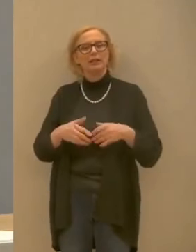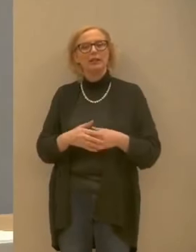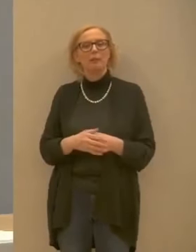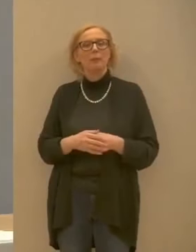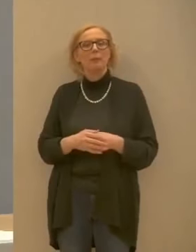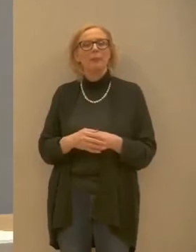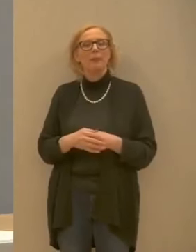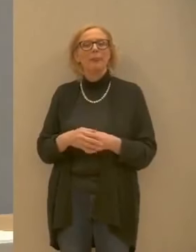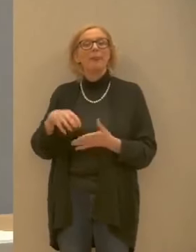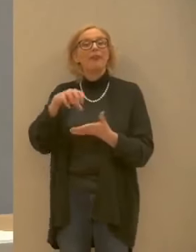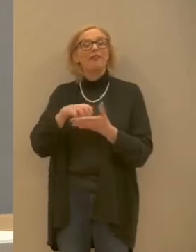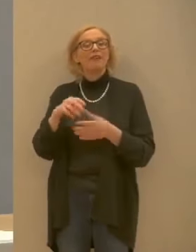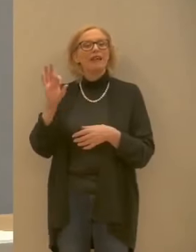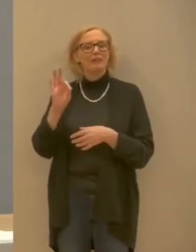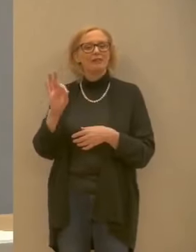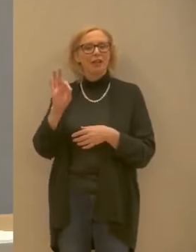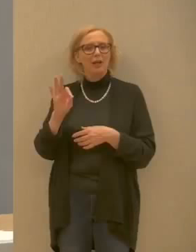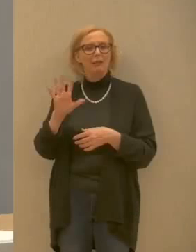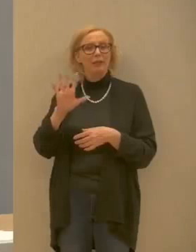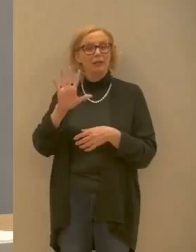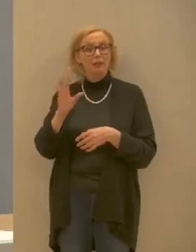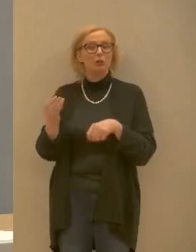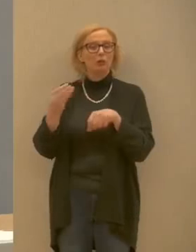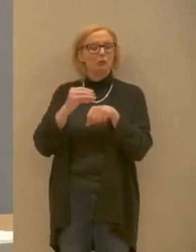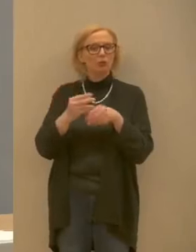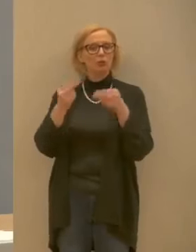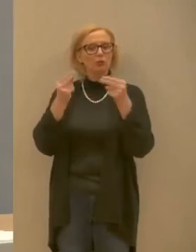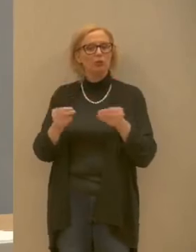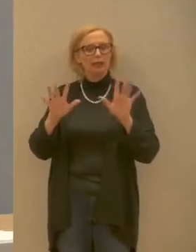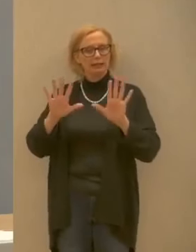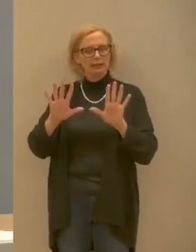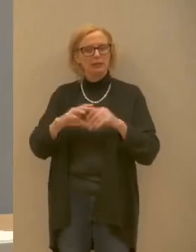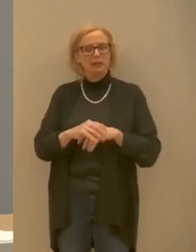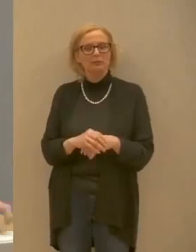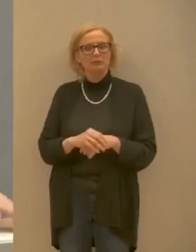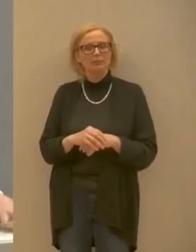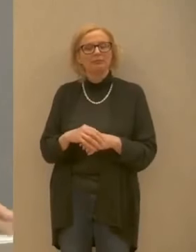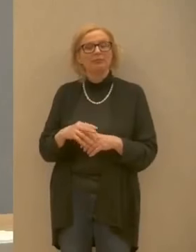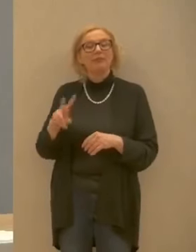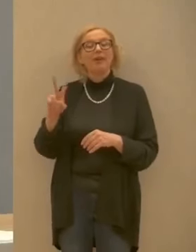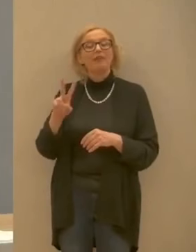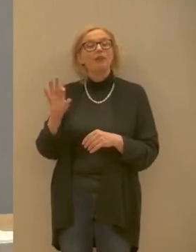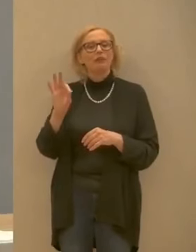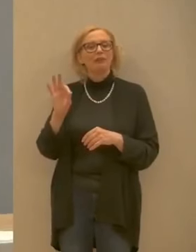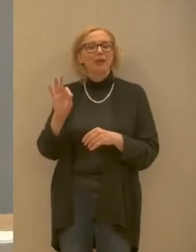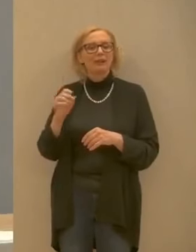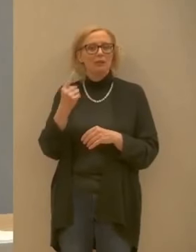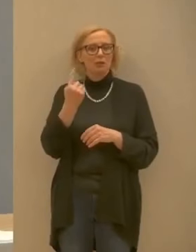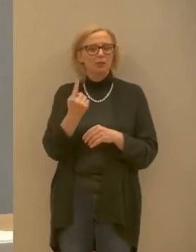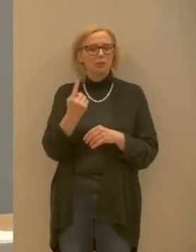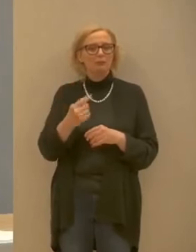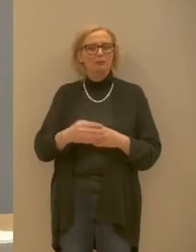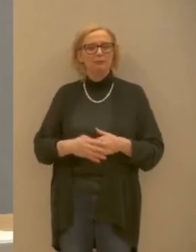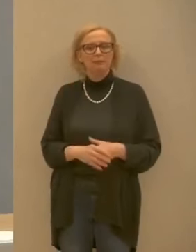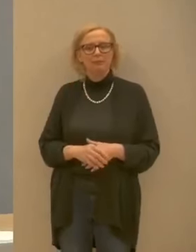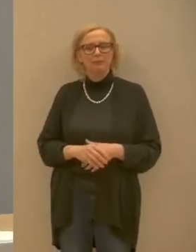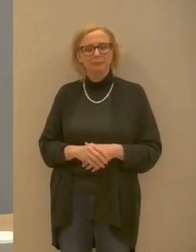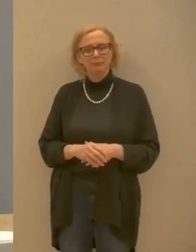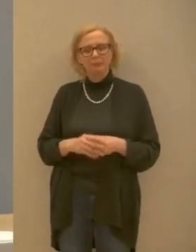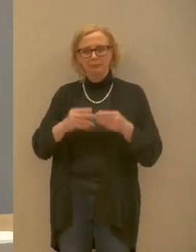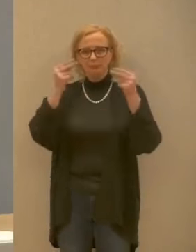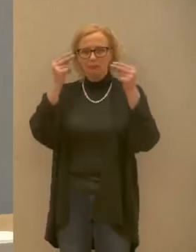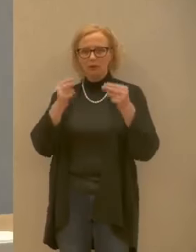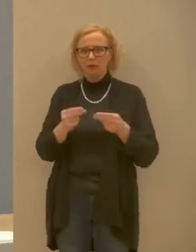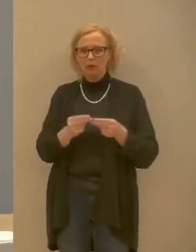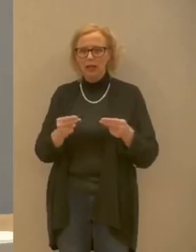Ville di Fiemme 5 in più totale 10 e Vigo di Fassa ne abbiamo 1 per un totale